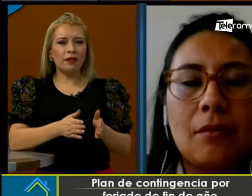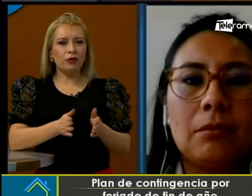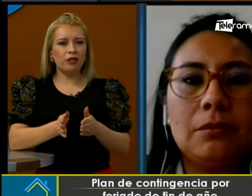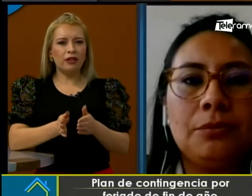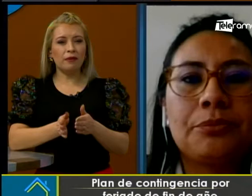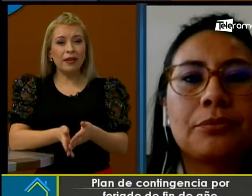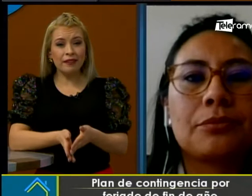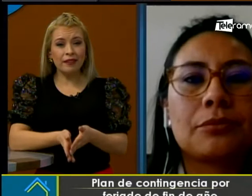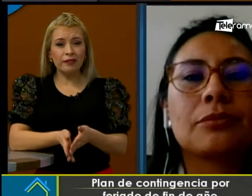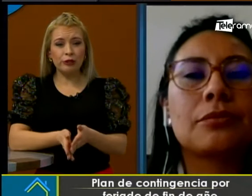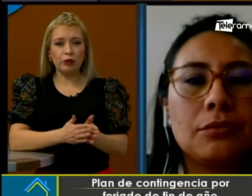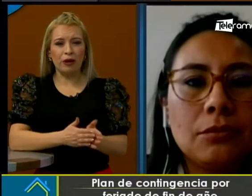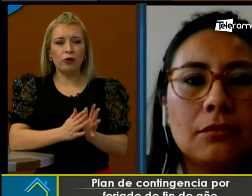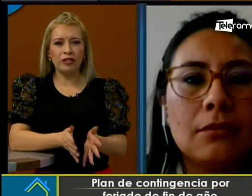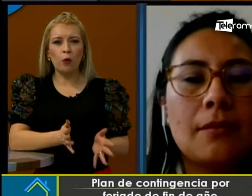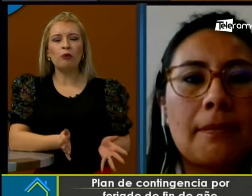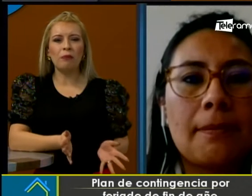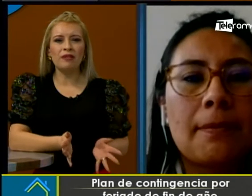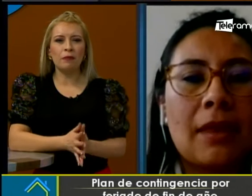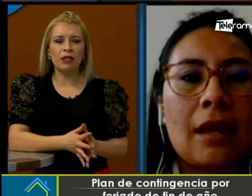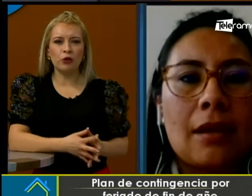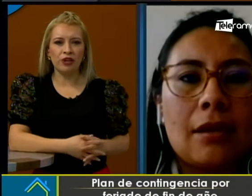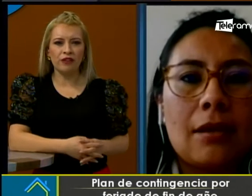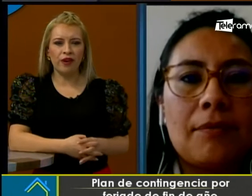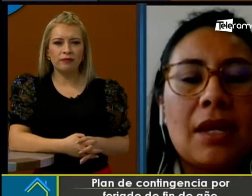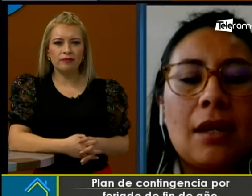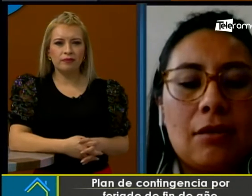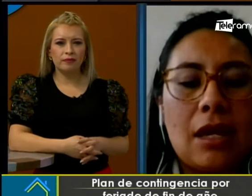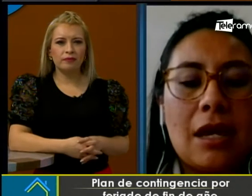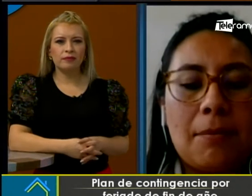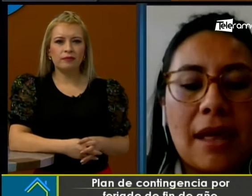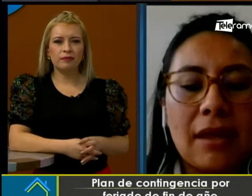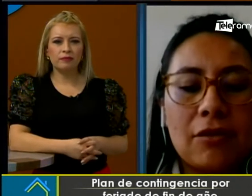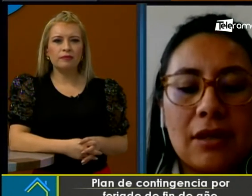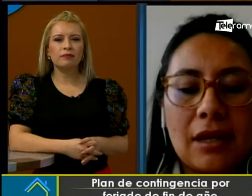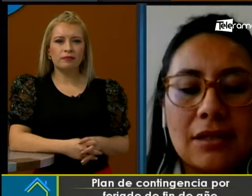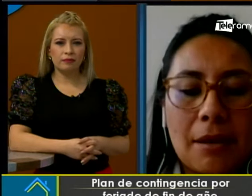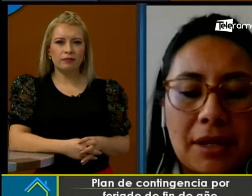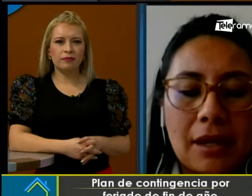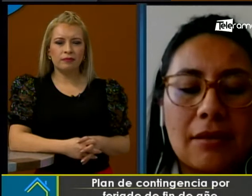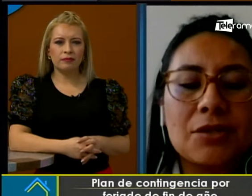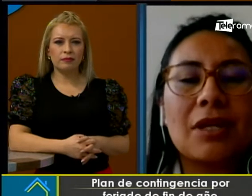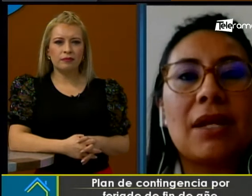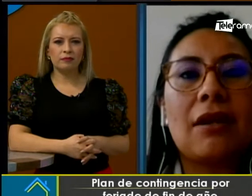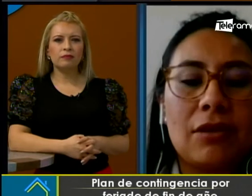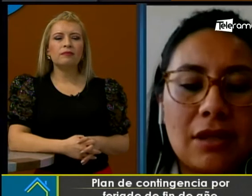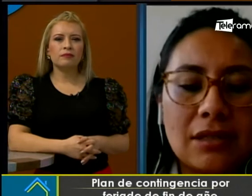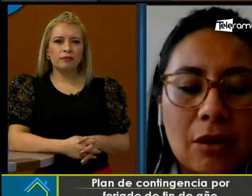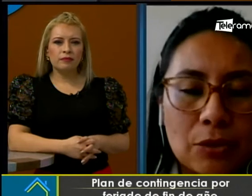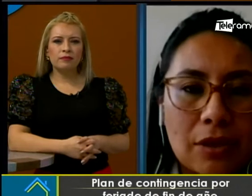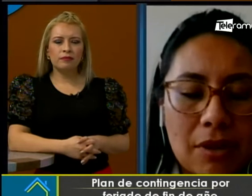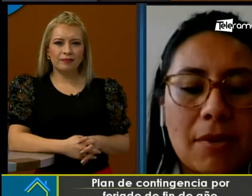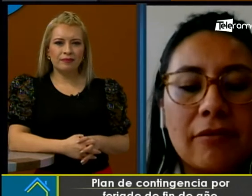a la medianoche del viernes, o estoy mal, o desde cuándo empieza este plan de contingencia? El plan de contingencia, a ver, dentro del plan de